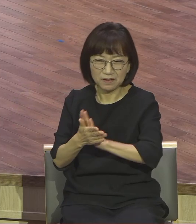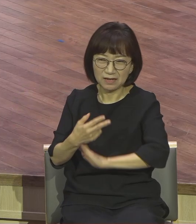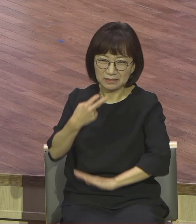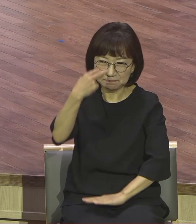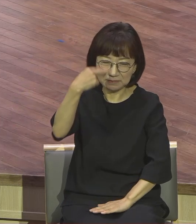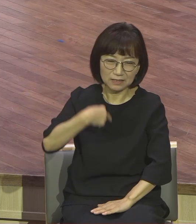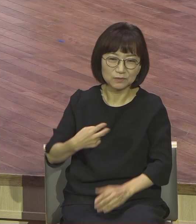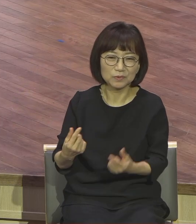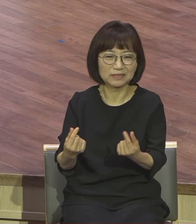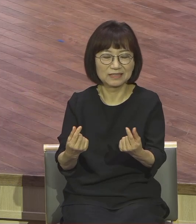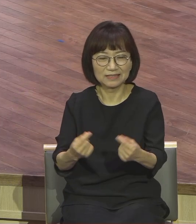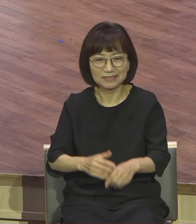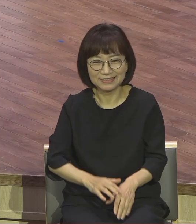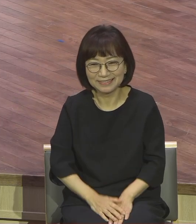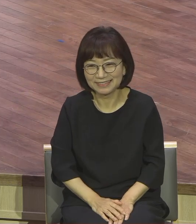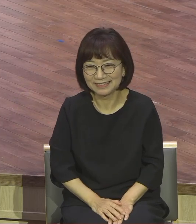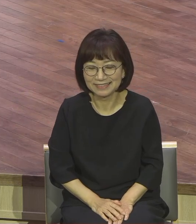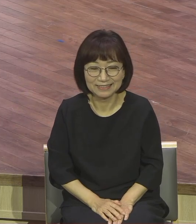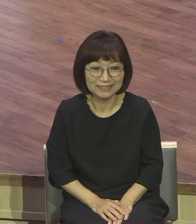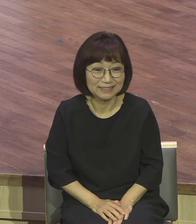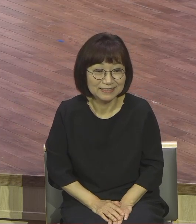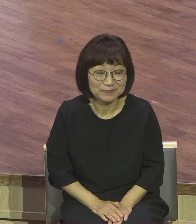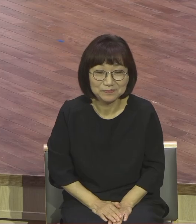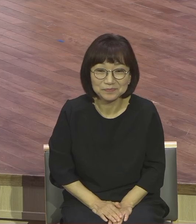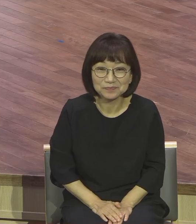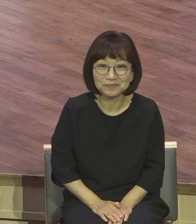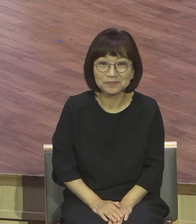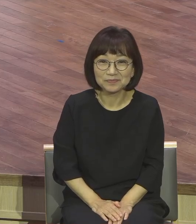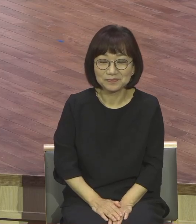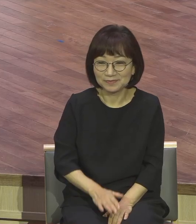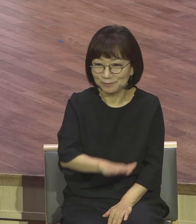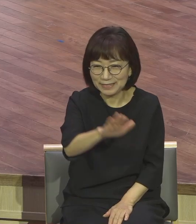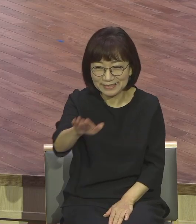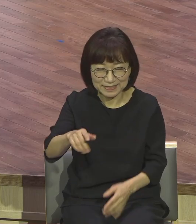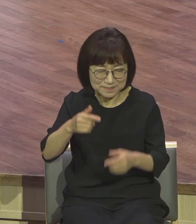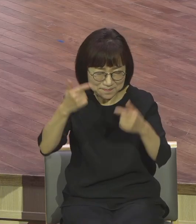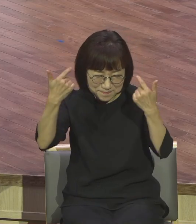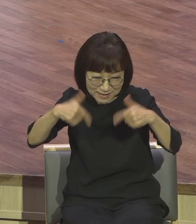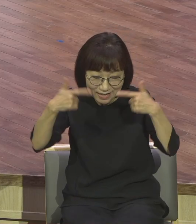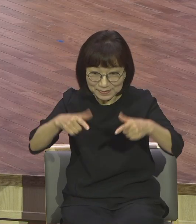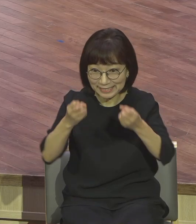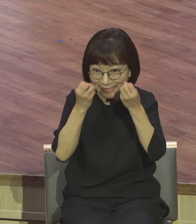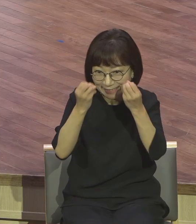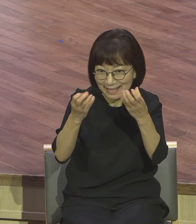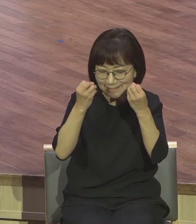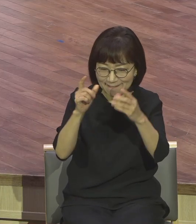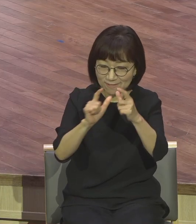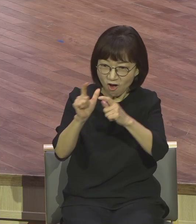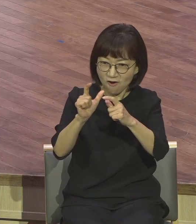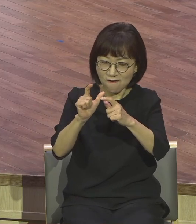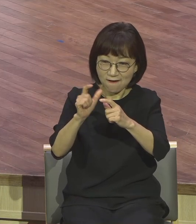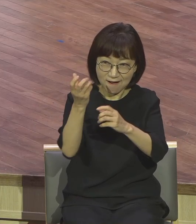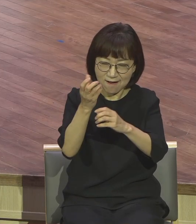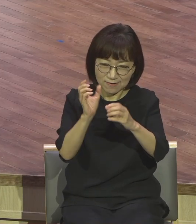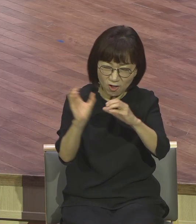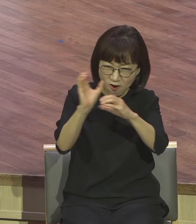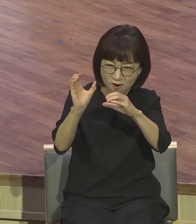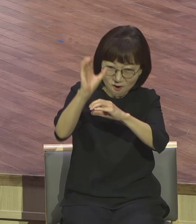바랍니다. 자 그래서 날로 날로 새로운 신앙생활 참된 누림에 신앙사하시기를